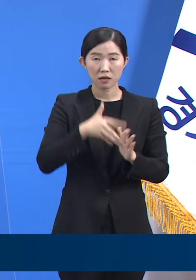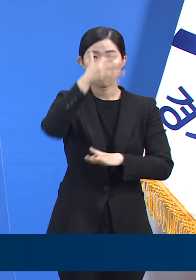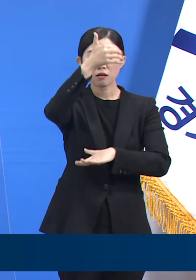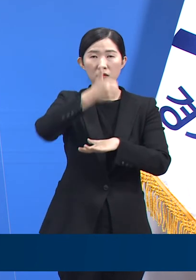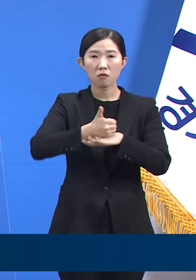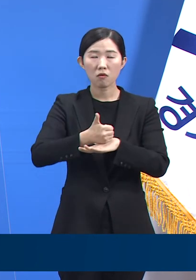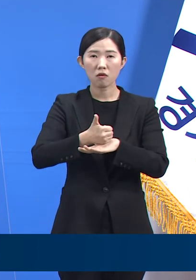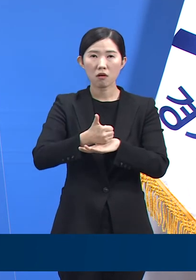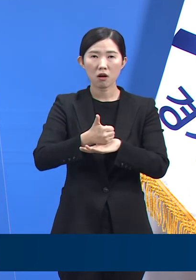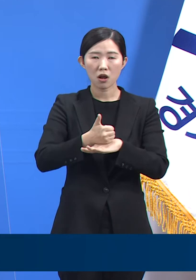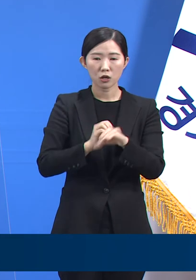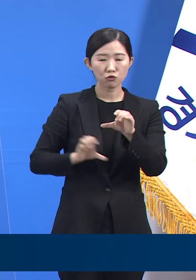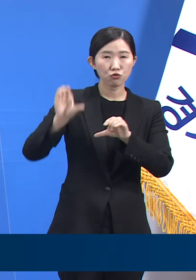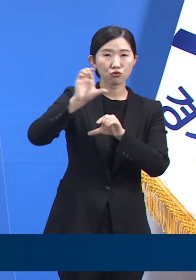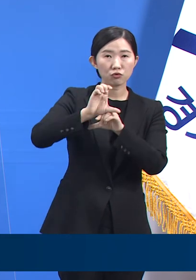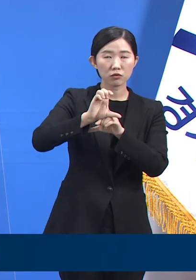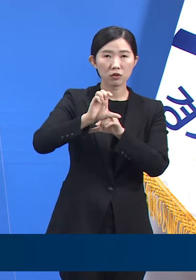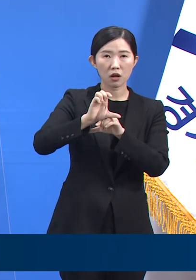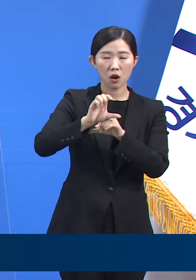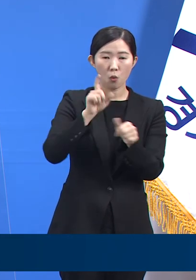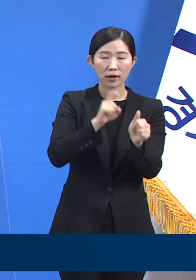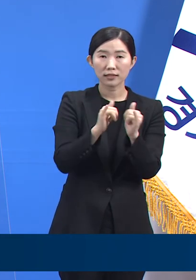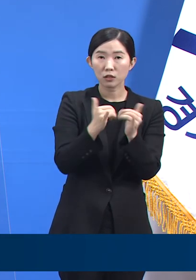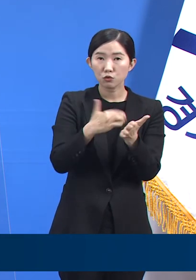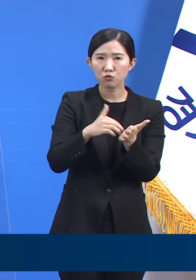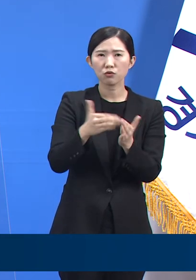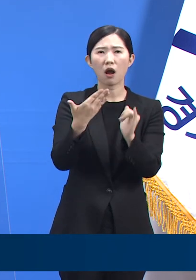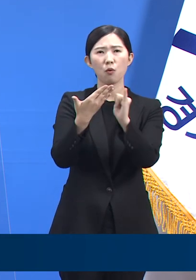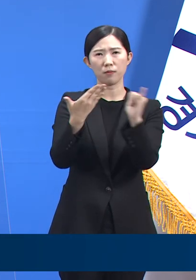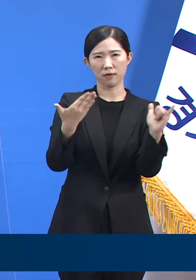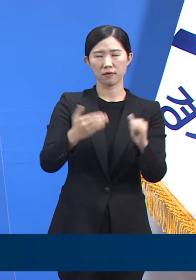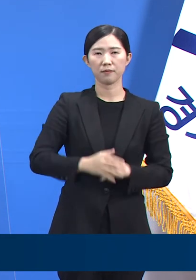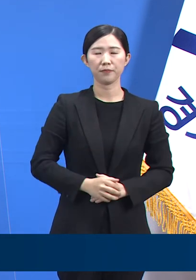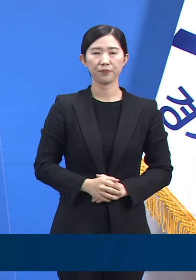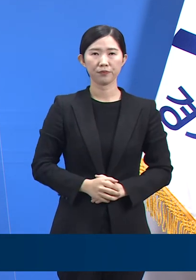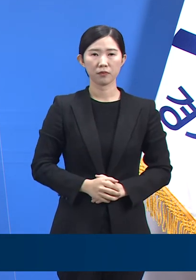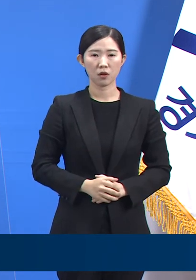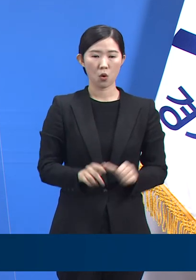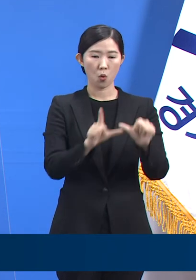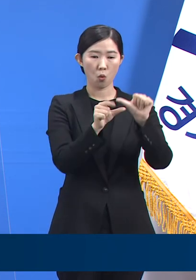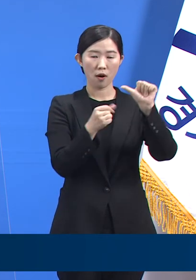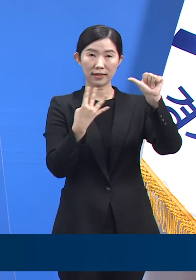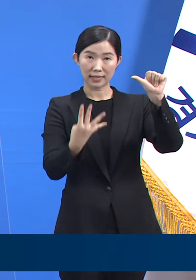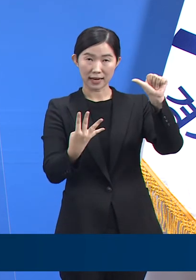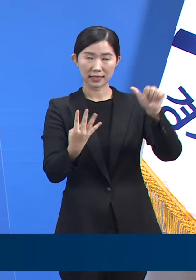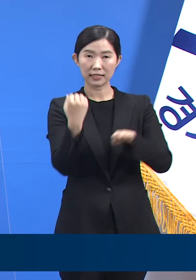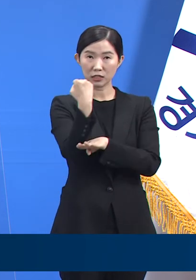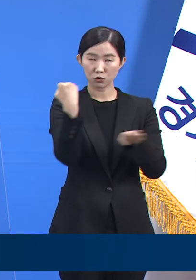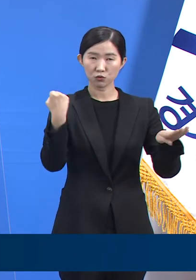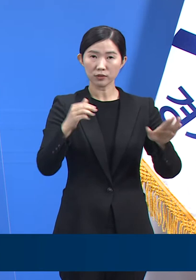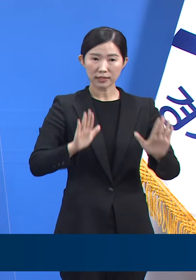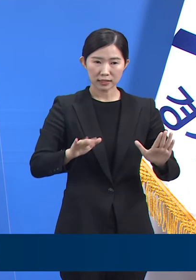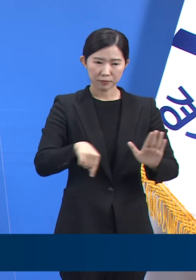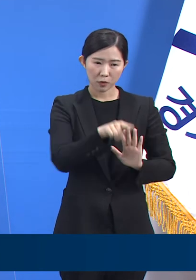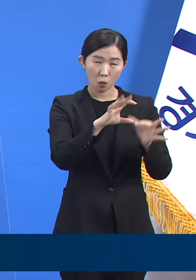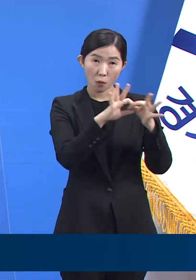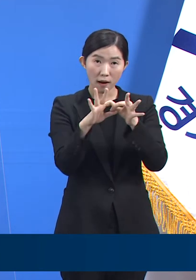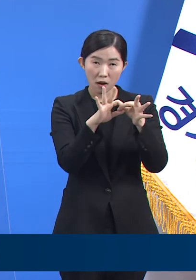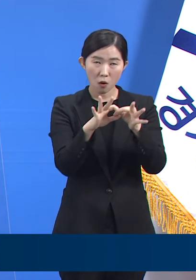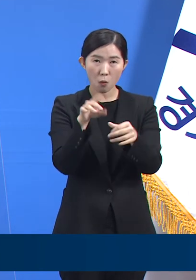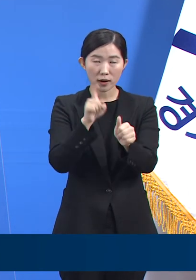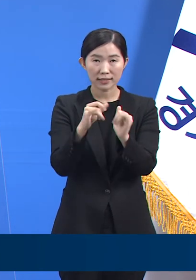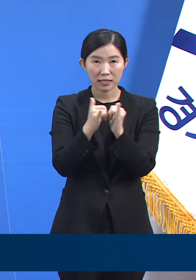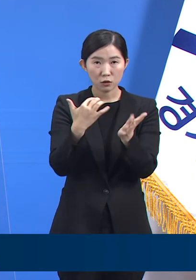9명이 추가 확진 판정을 받았습니다. 4일 0시 기준 해당 클러스터의 총 확진자는